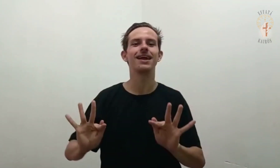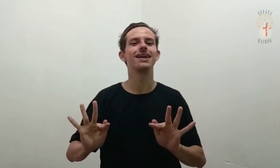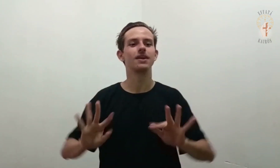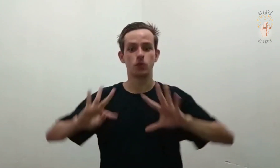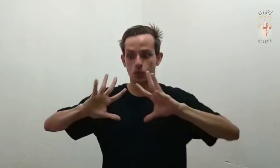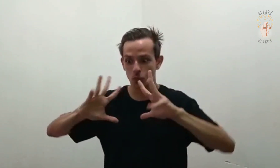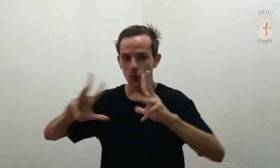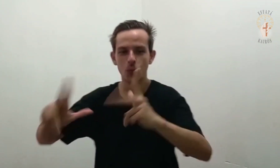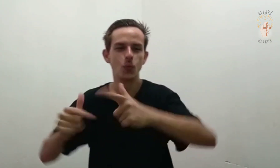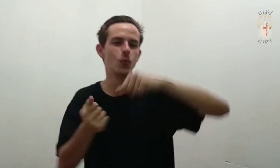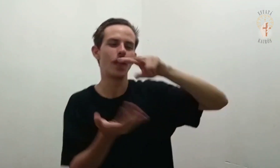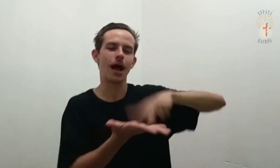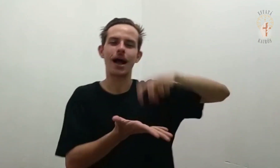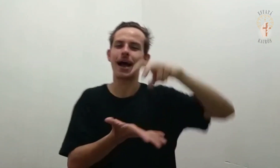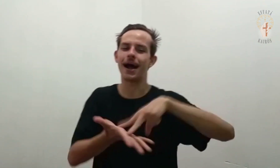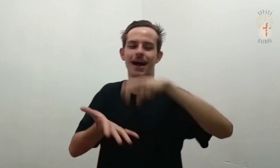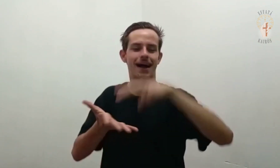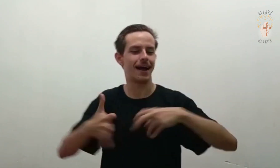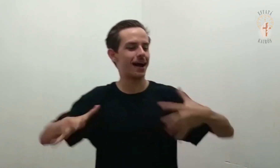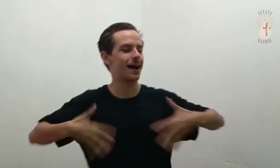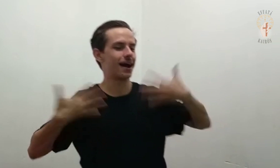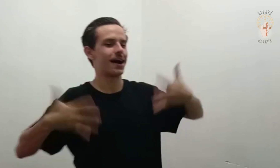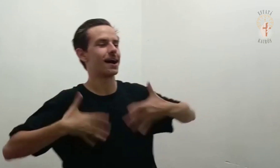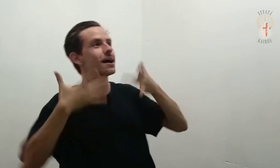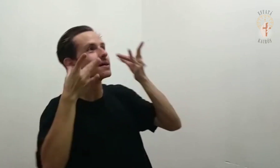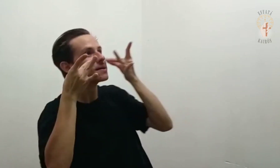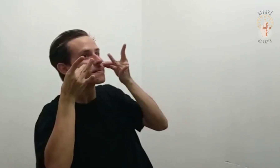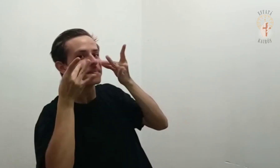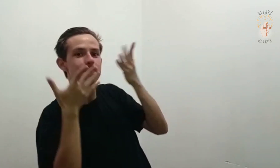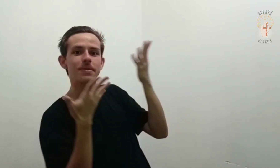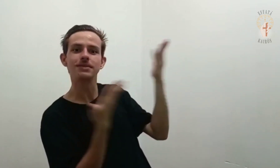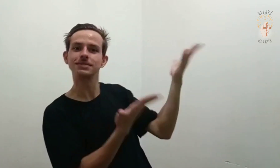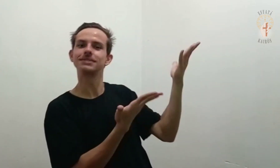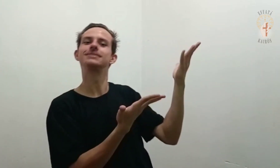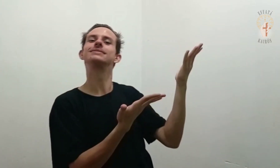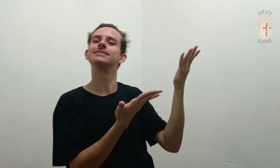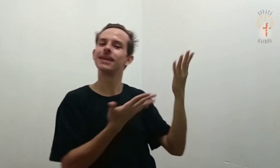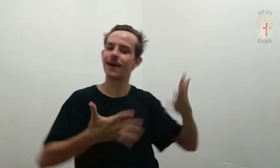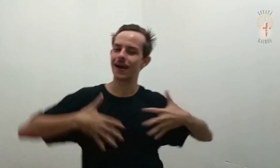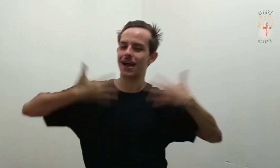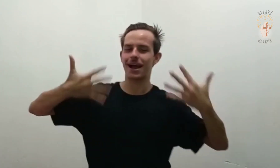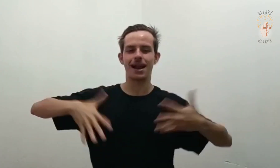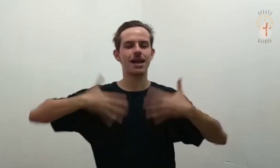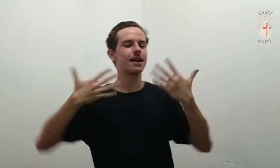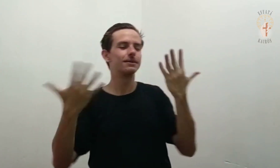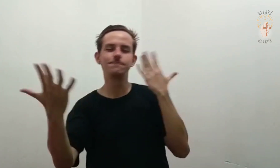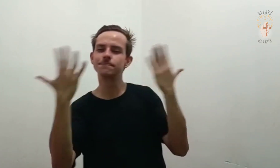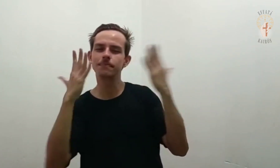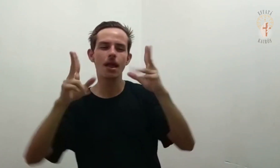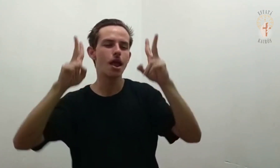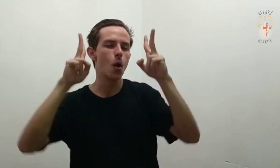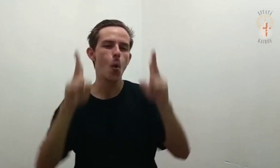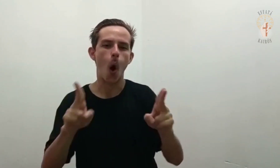felicidade. Todos se regurgizam em tua presença,